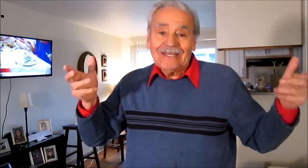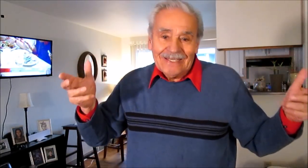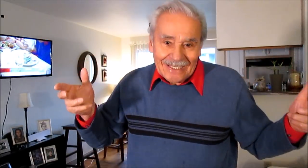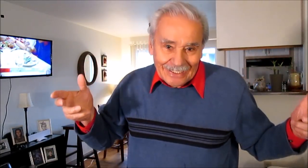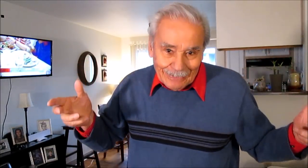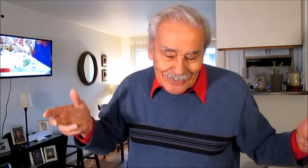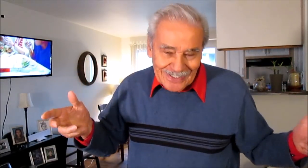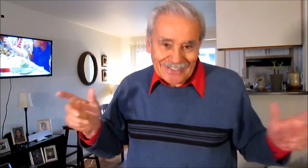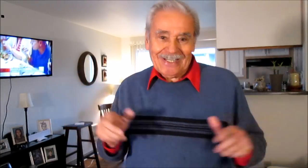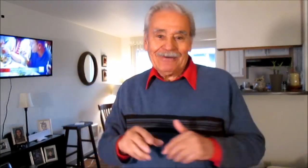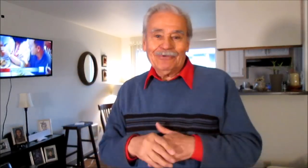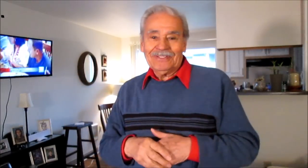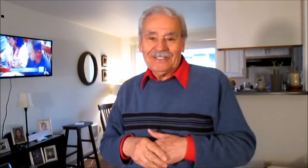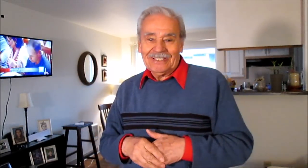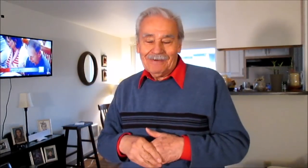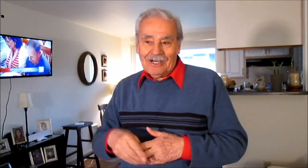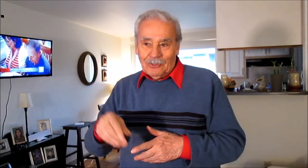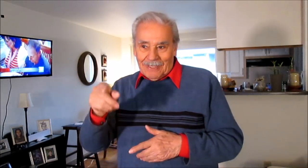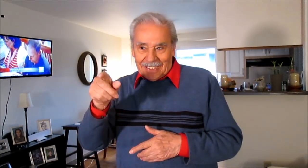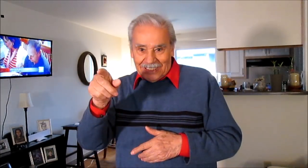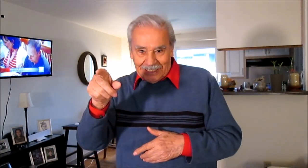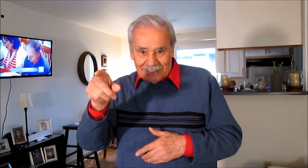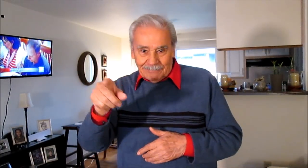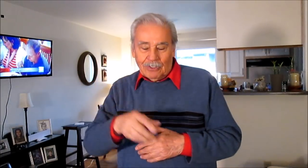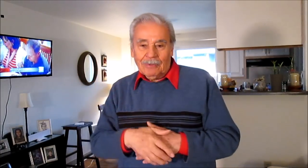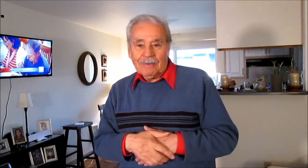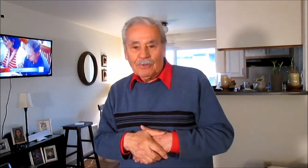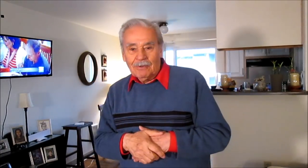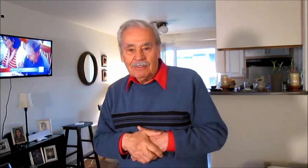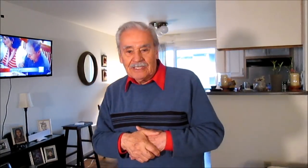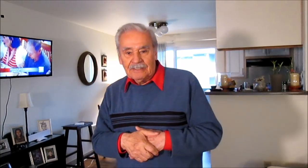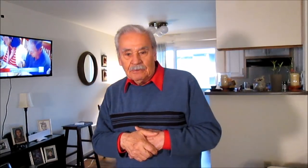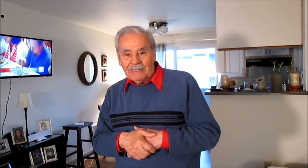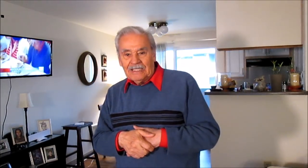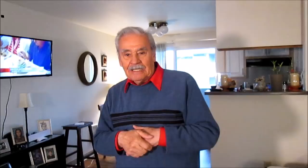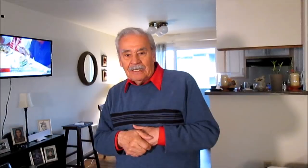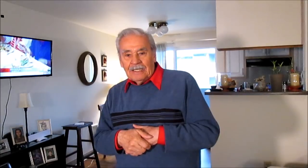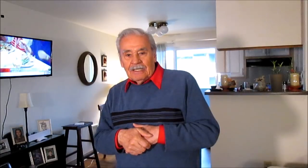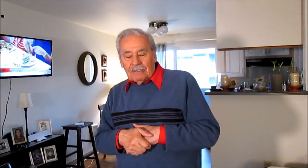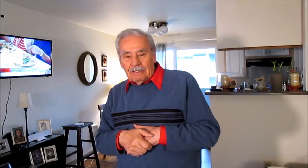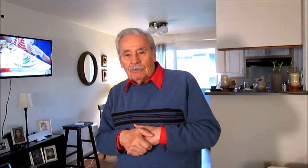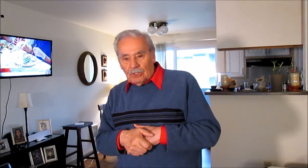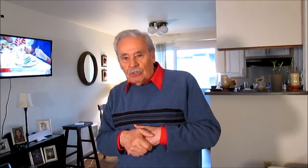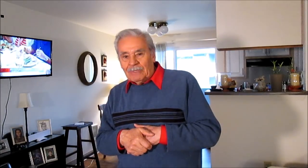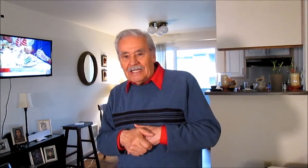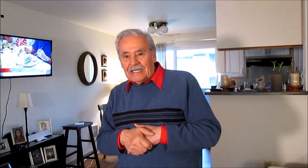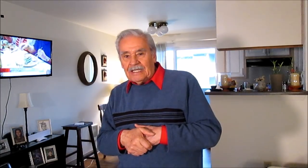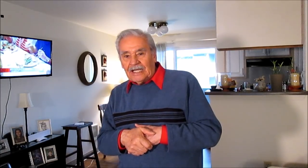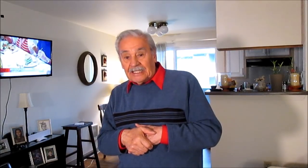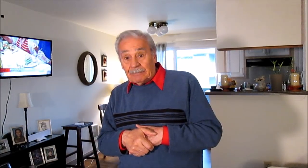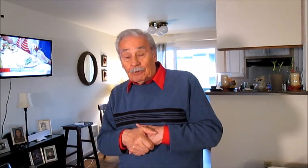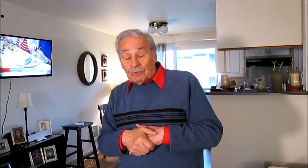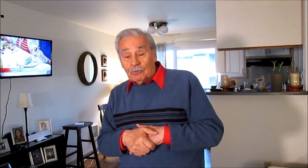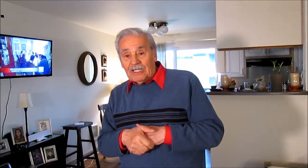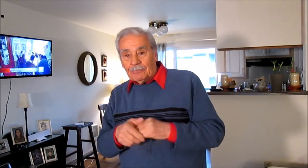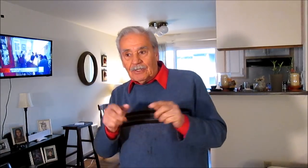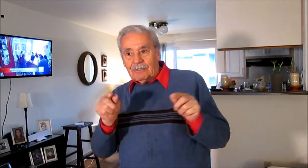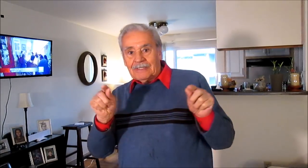y vamos a generar fuentes de trabajo para que la gente pobre pueda vivir y humilde y humilde, la gente pobre y humilde pueda vivir